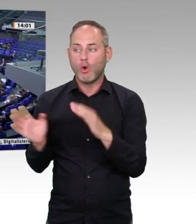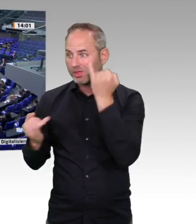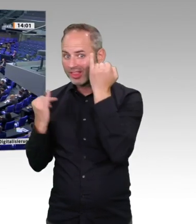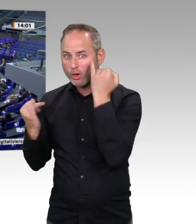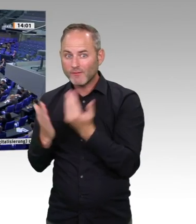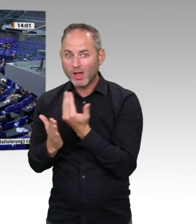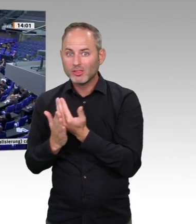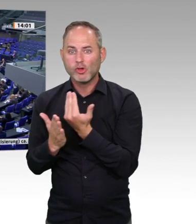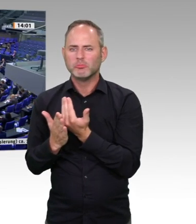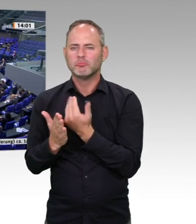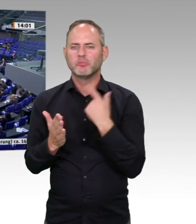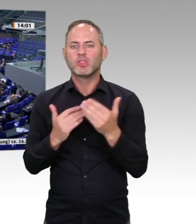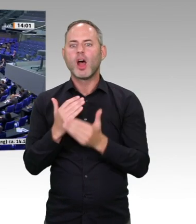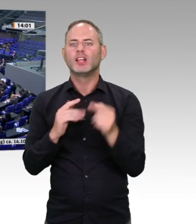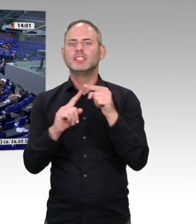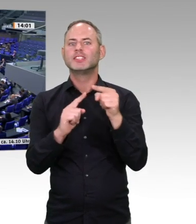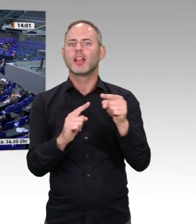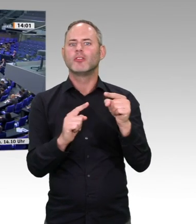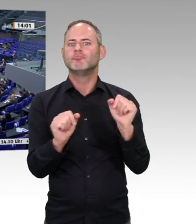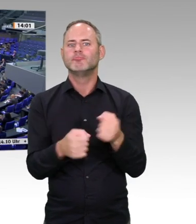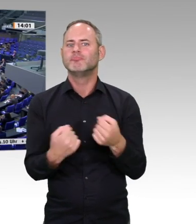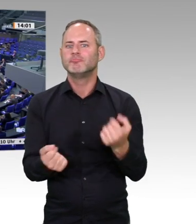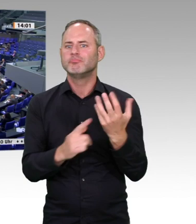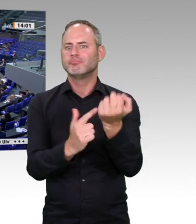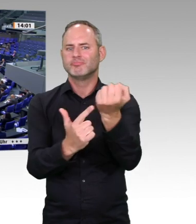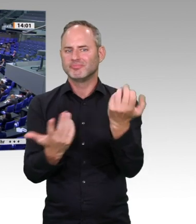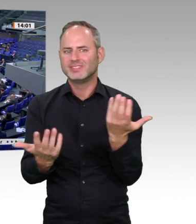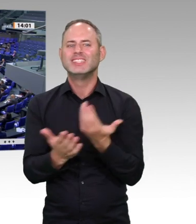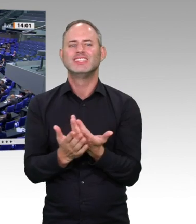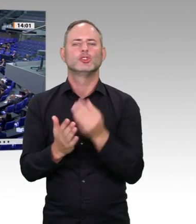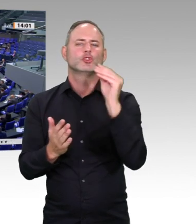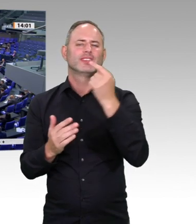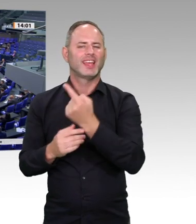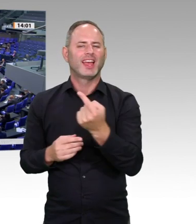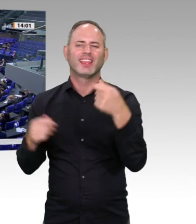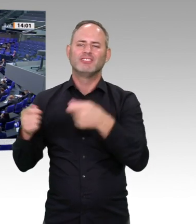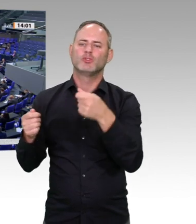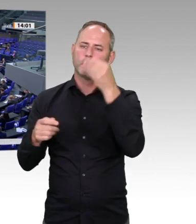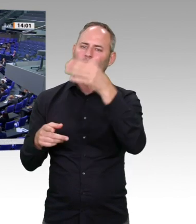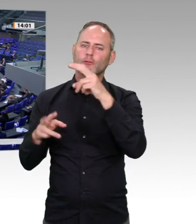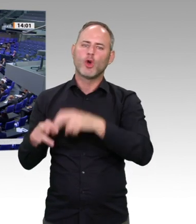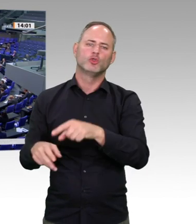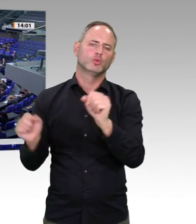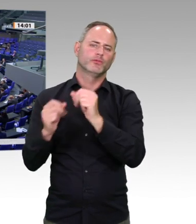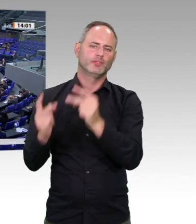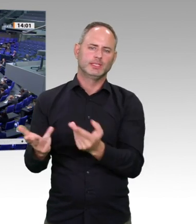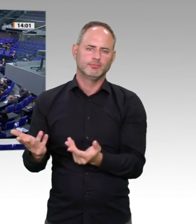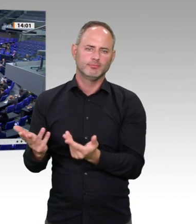von rechts außen sich ab und zu mal informieren. Es gibt nicht nur die größten Softwareunternehmen in Deutschland, sondern wir haben